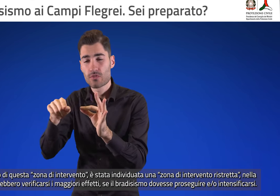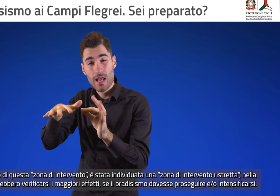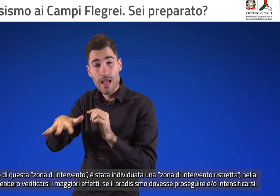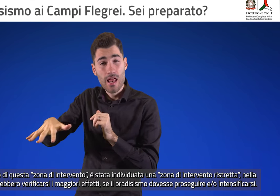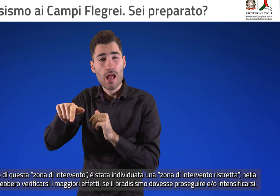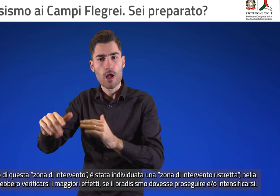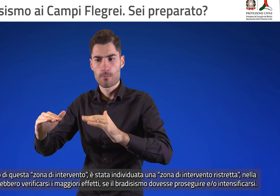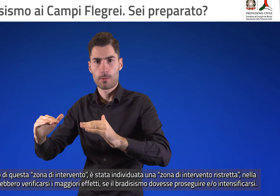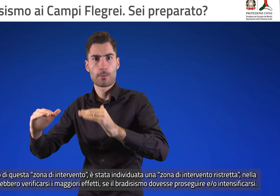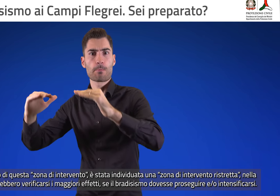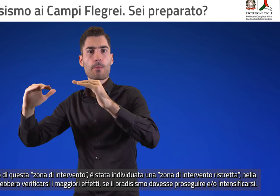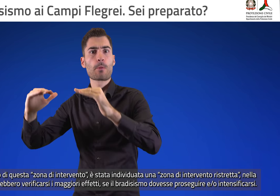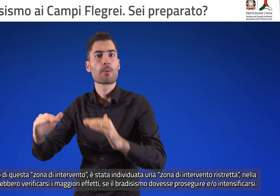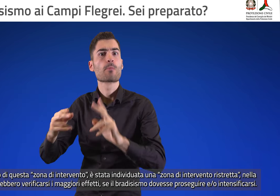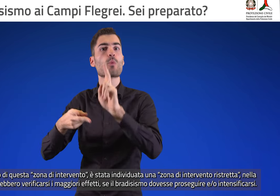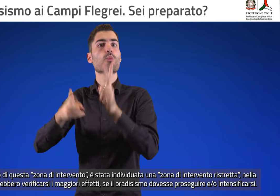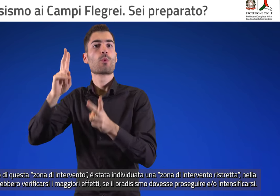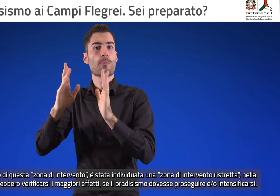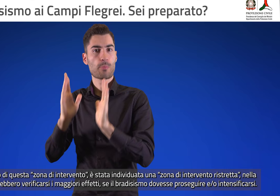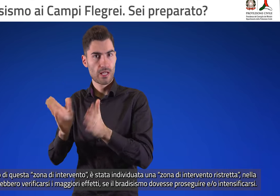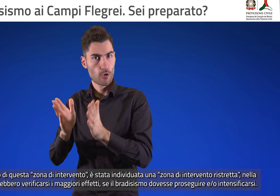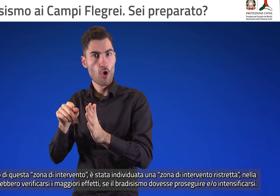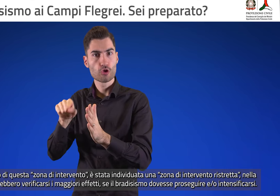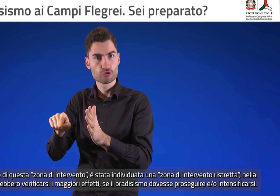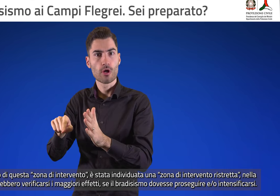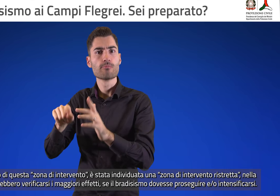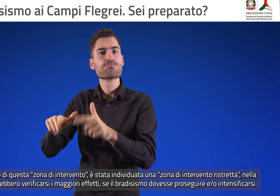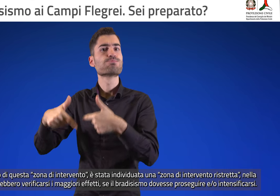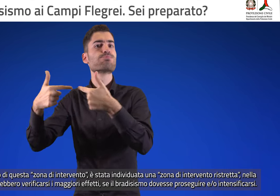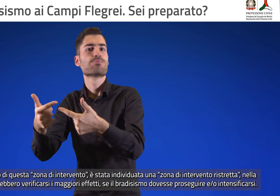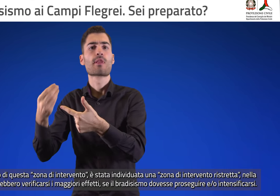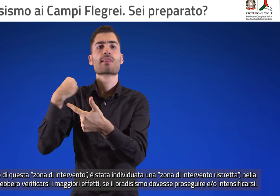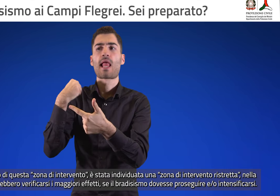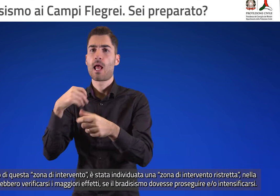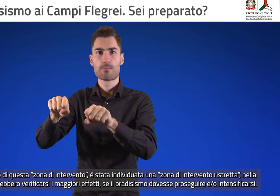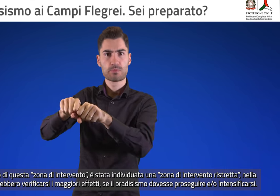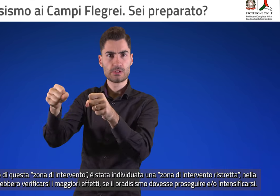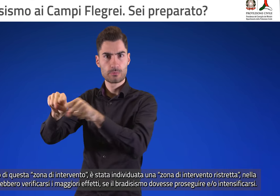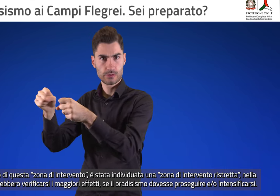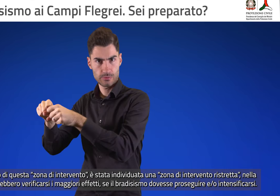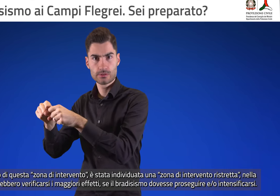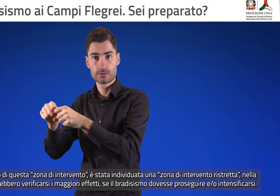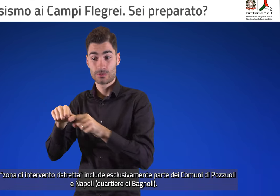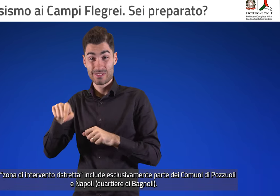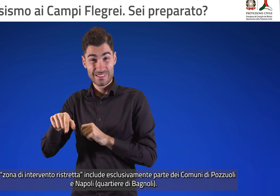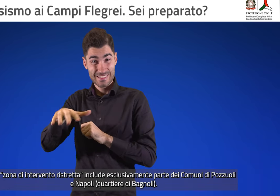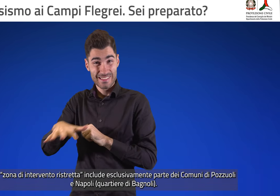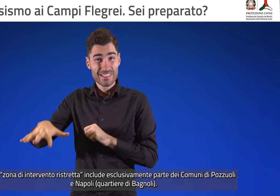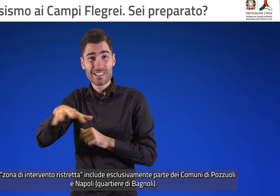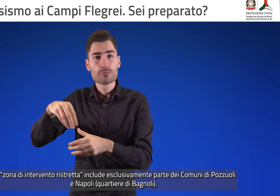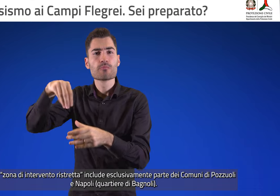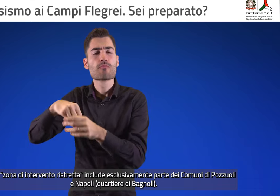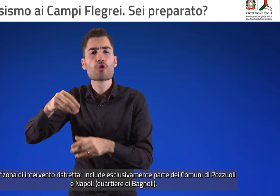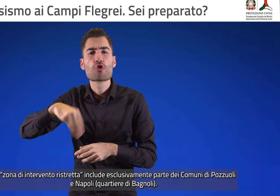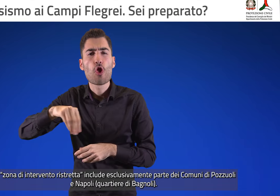bradisismo dovesse proseguire e o intensificarsi. La zona di intervento ristretta